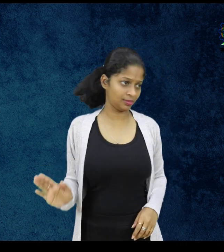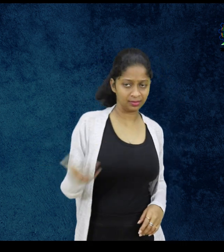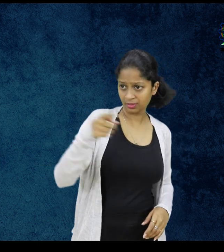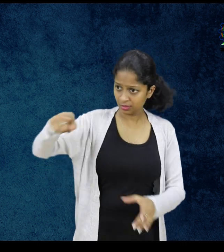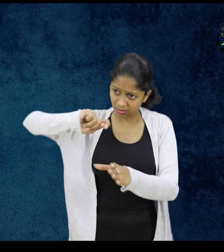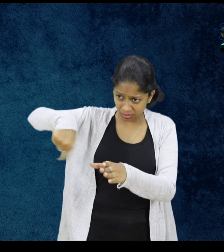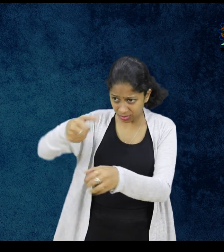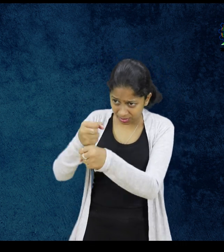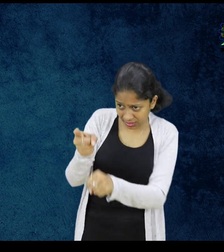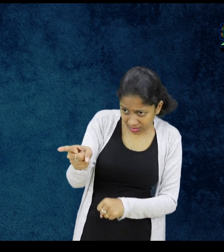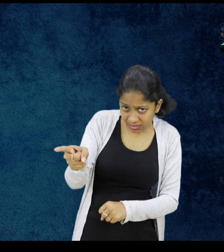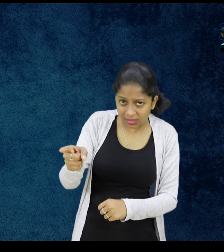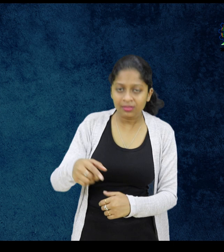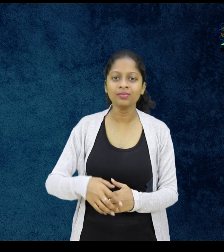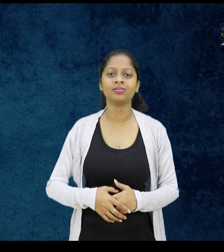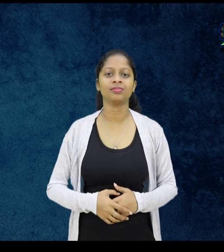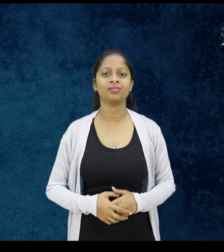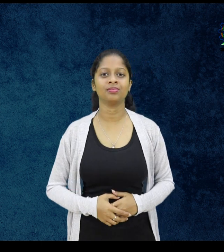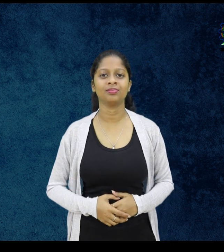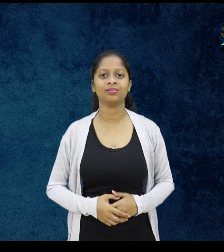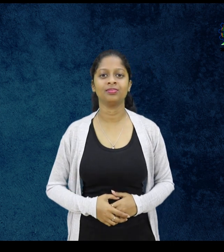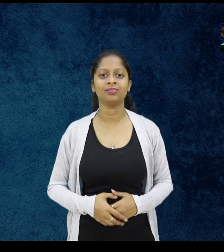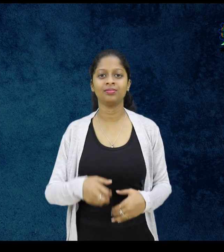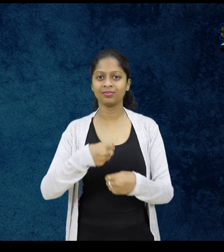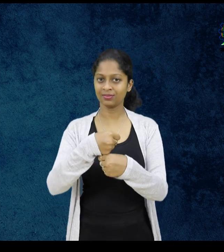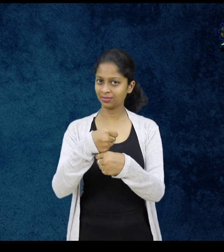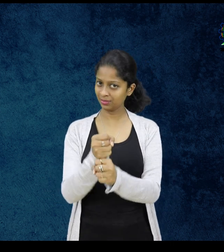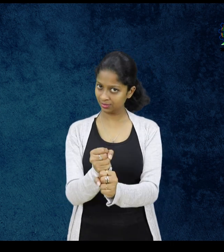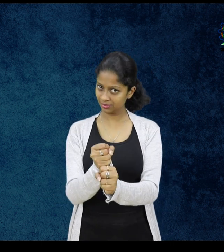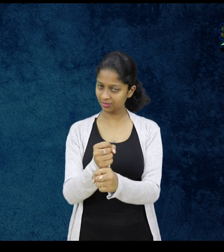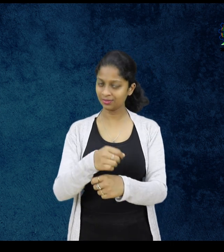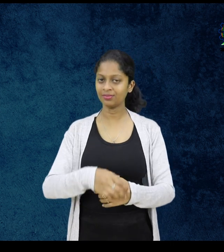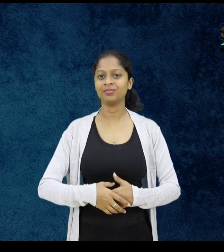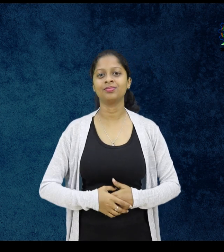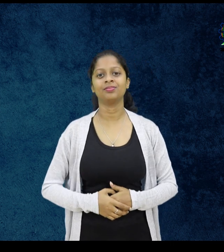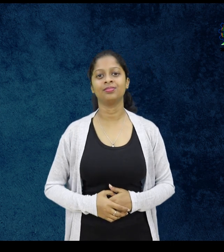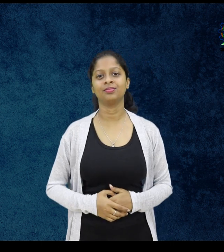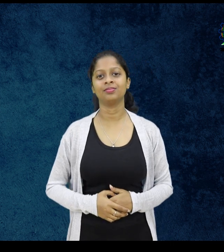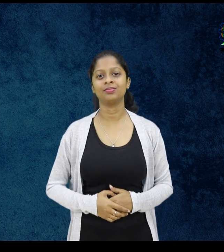उधारन के तौर पर मैं भार जा रही हूँ तुम खाना बना कर रखना बनाना